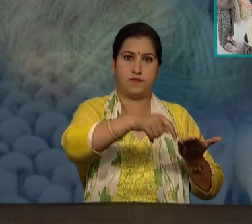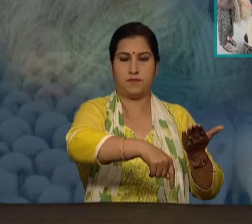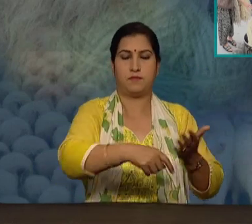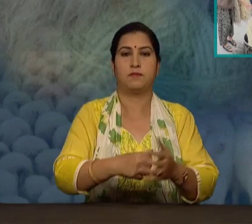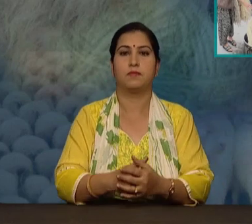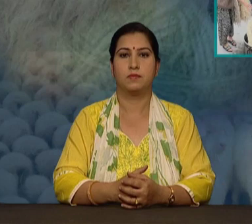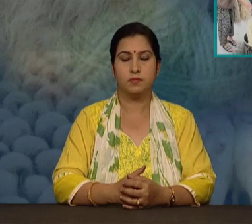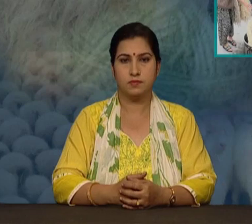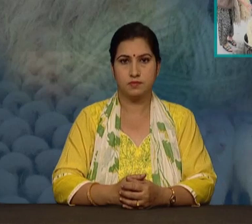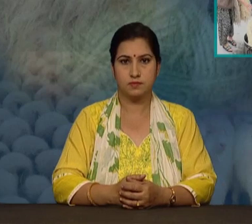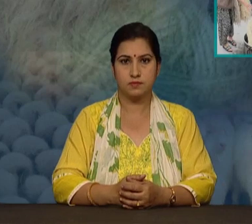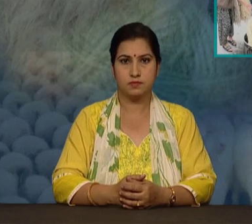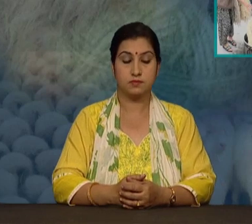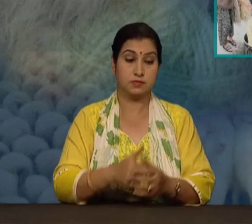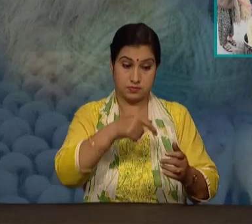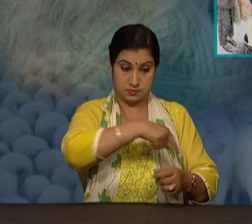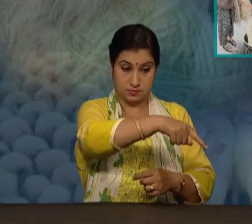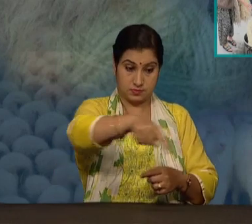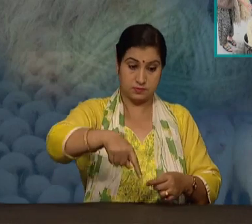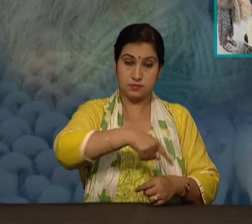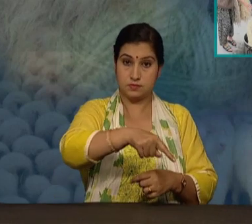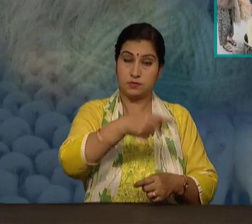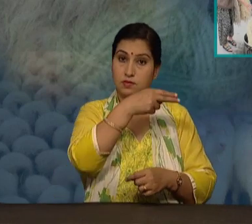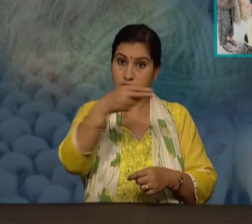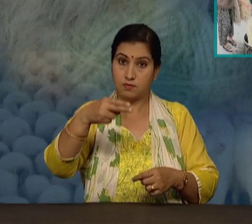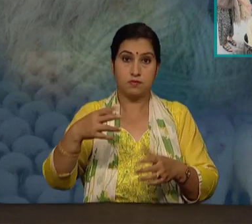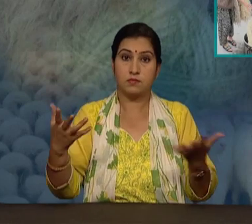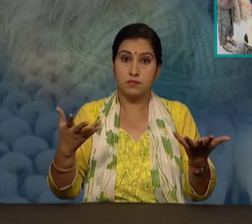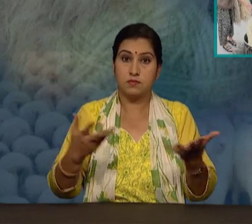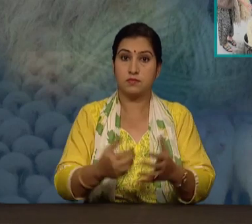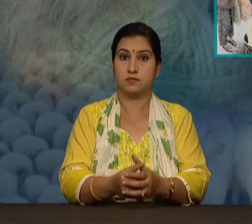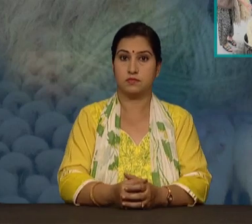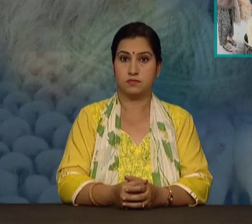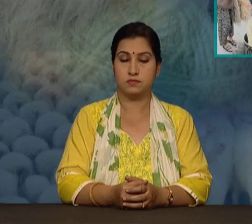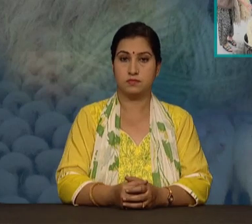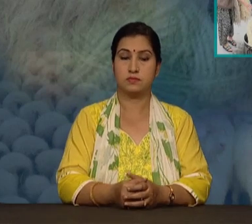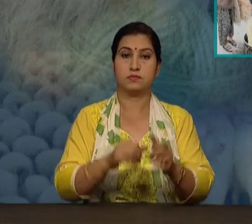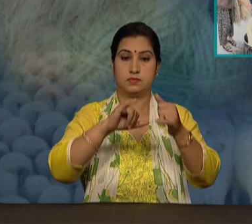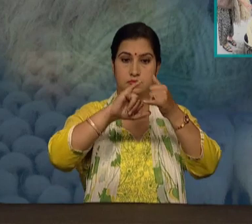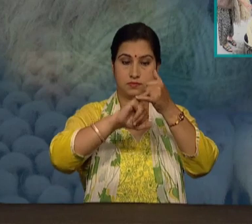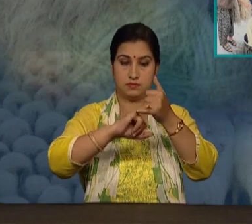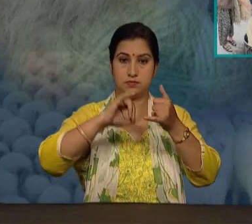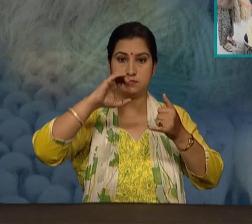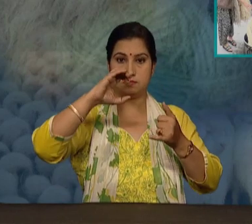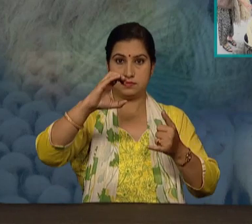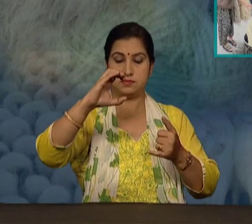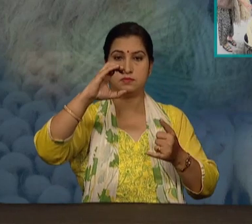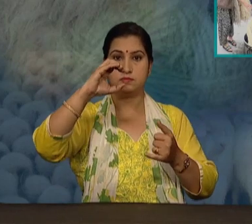इस प्रक्रिया को अभिमार्जन यानि स्कावरिंग